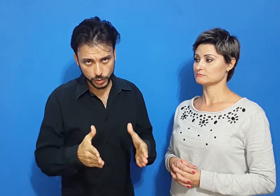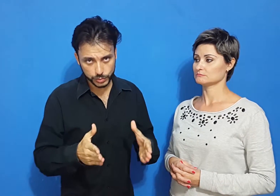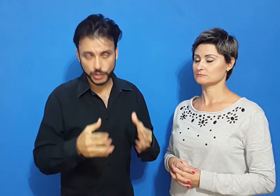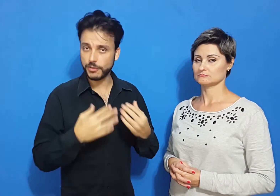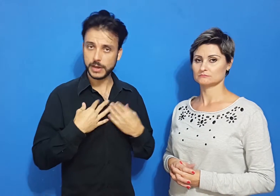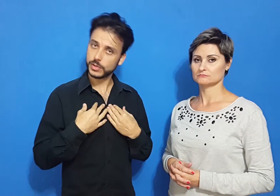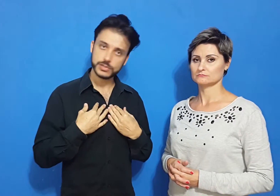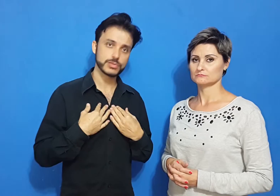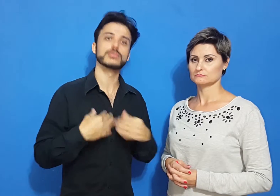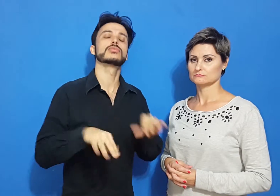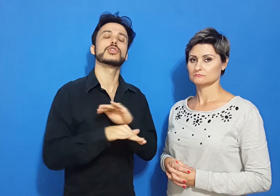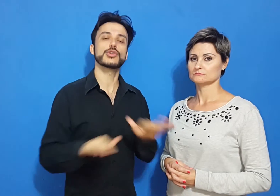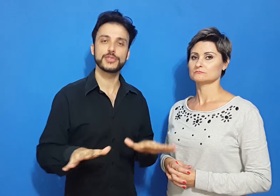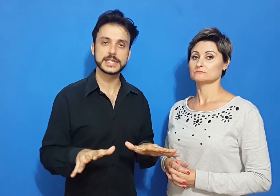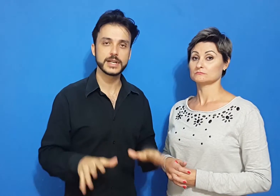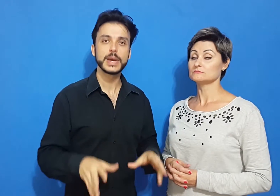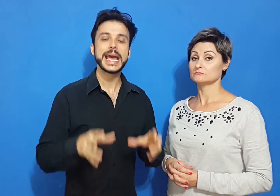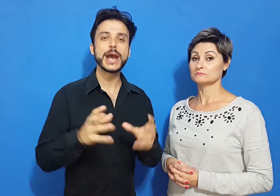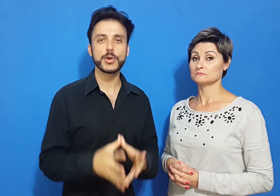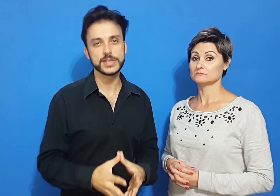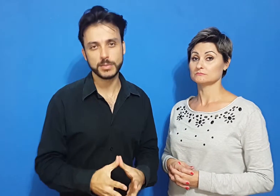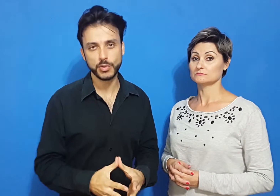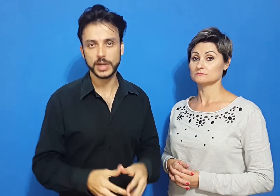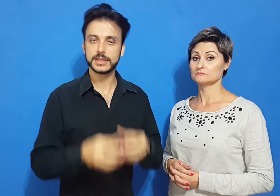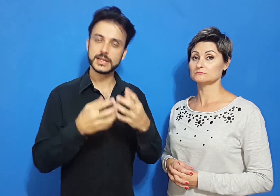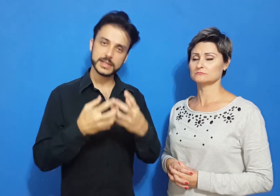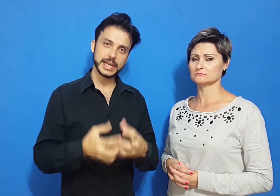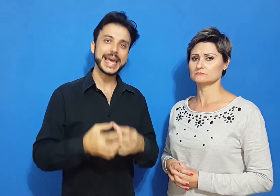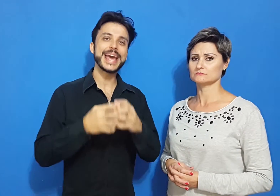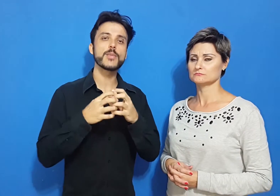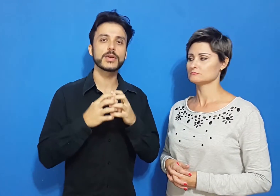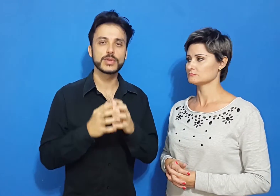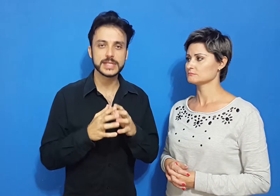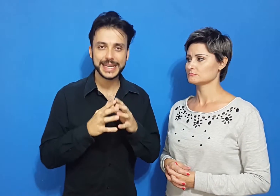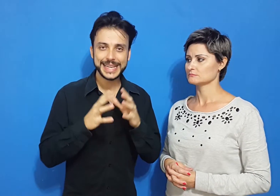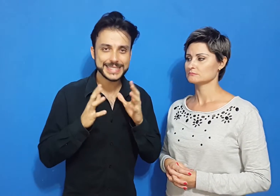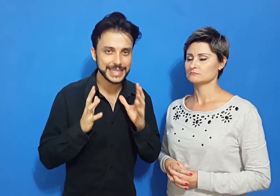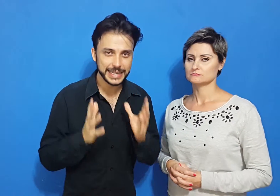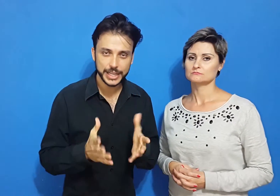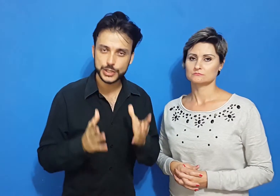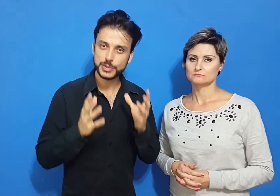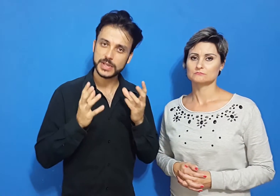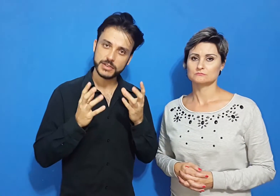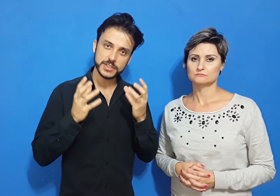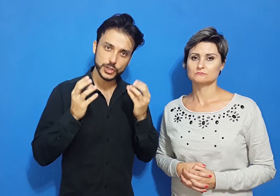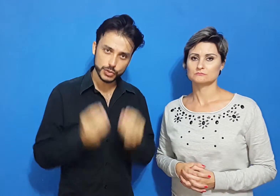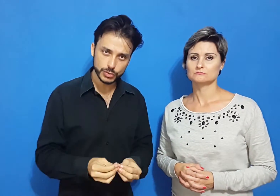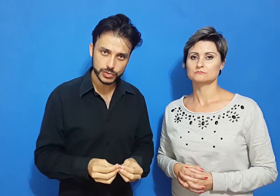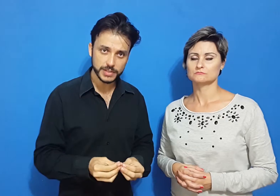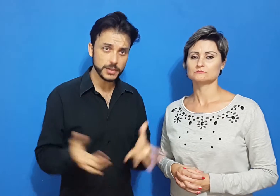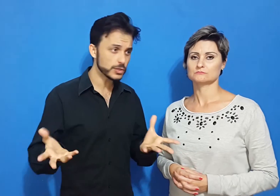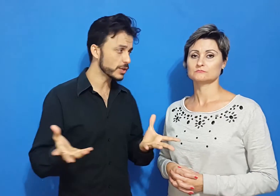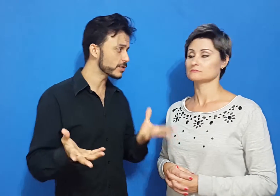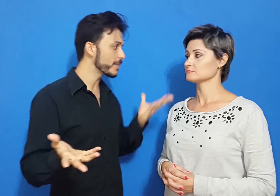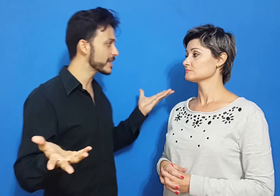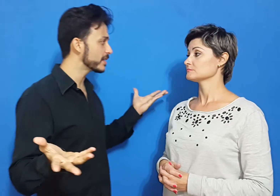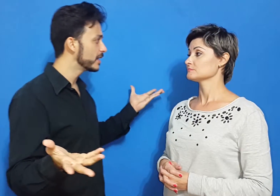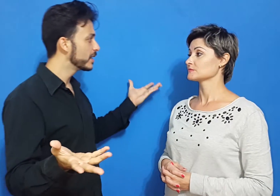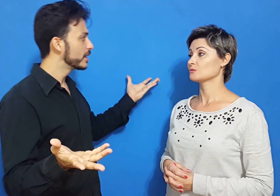propondo, eu falo isso com toda convicção, é uma coisa boa. Dança é uma coisa excelente para o casal fazer juntos. Afinal de contas, começa